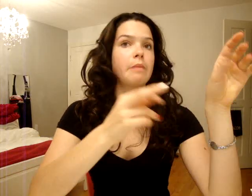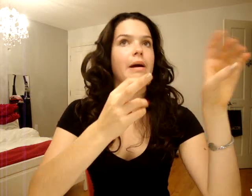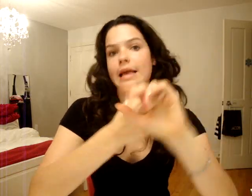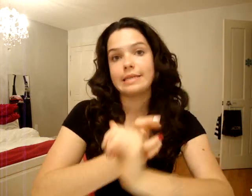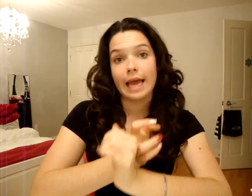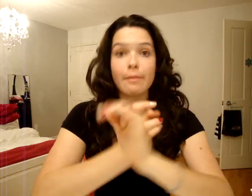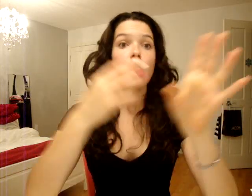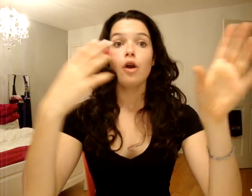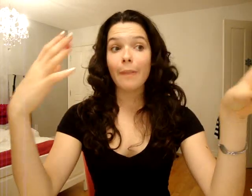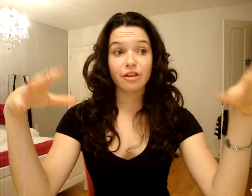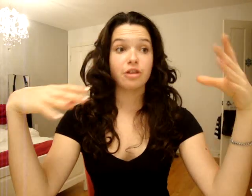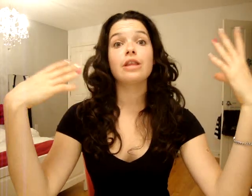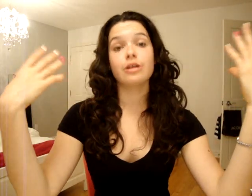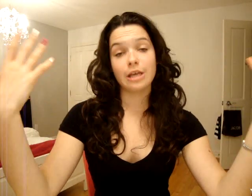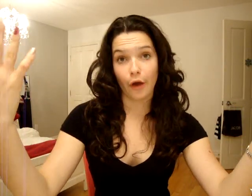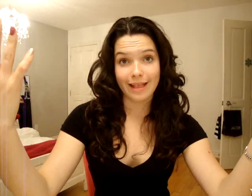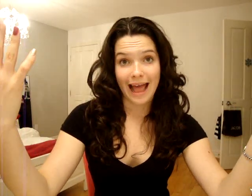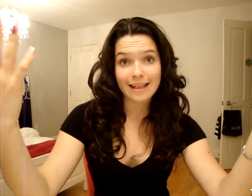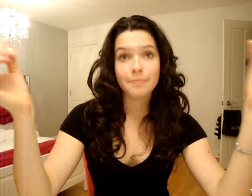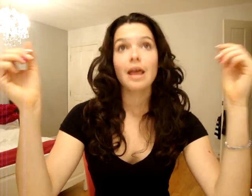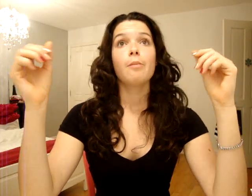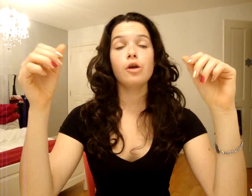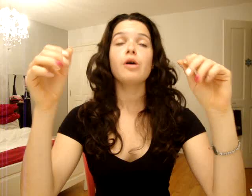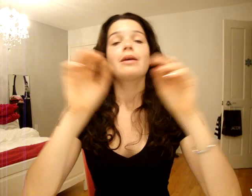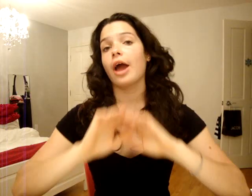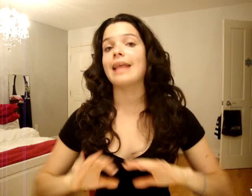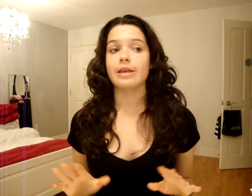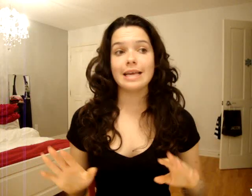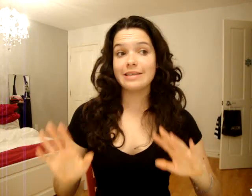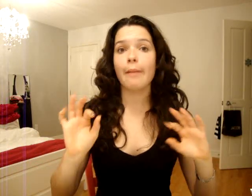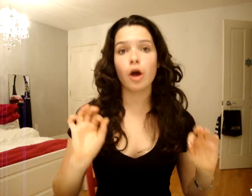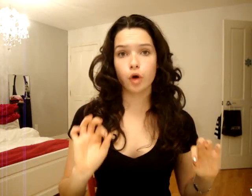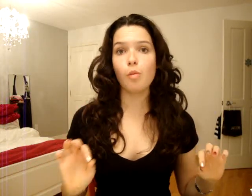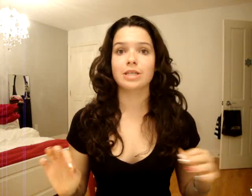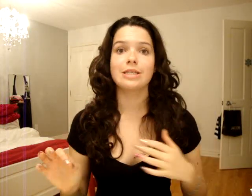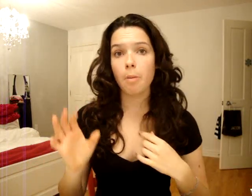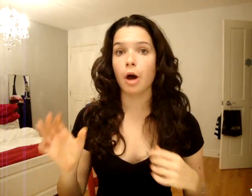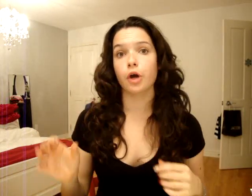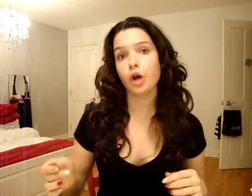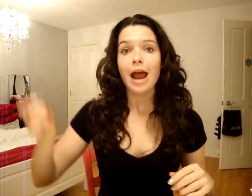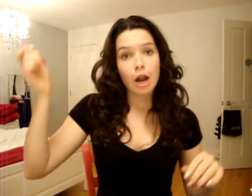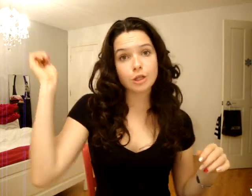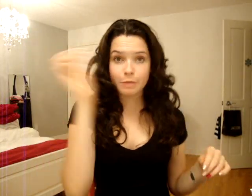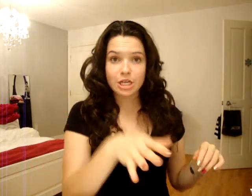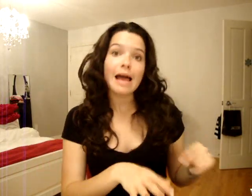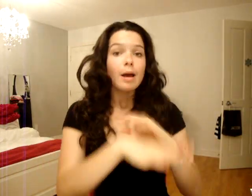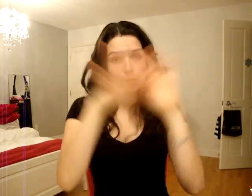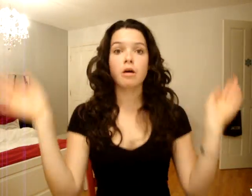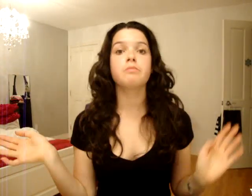des balles extrêmes. Là, après t'as des grenades. Pis là, grenade, ok? C'est vraiment cool parce que si t'as un bunker, tu splittes de temps, tout le monde